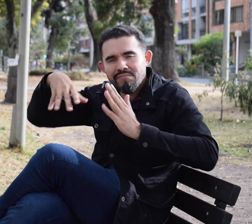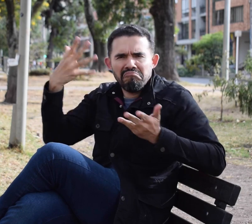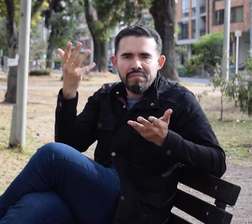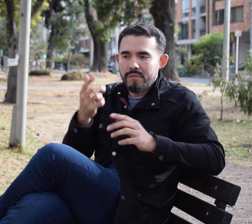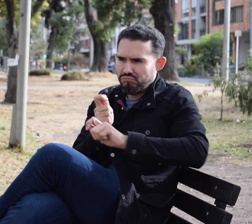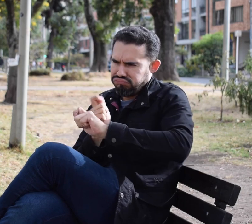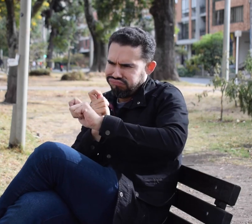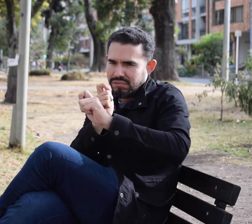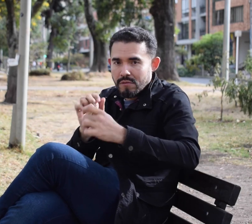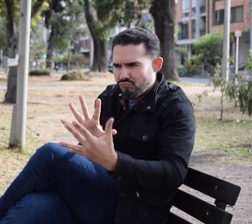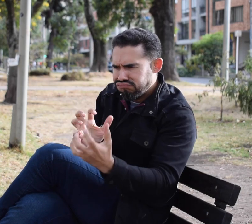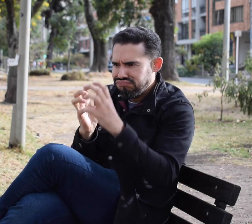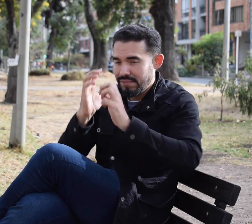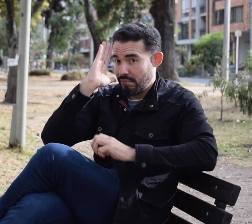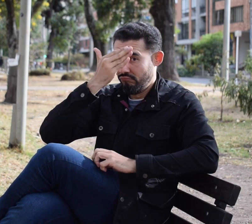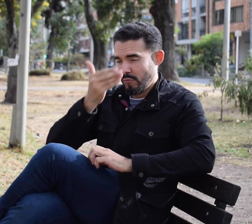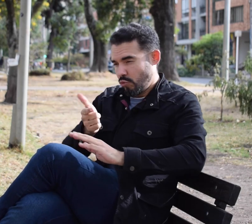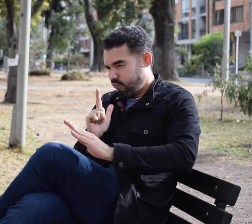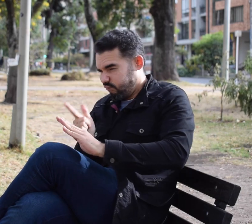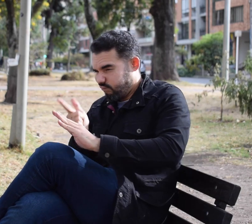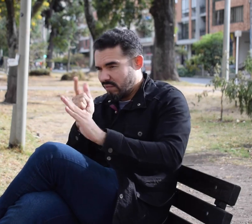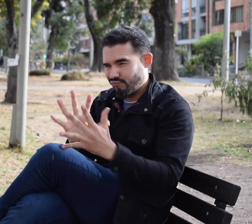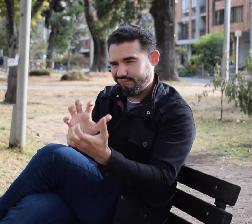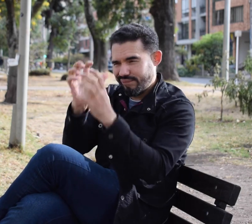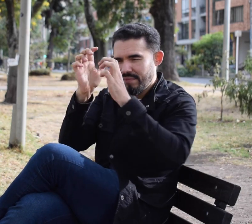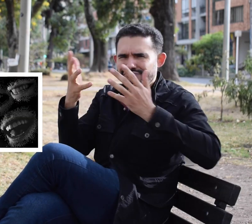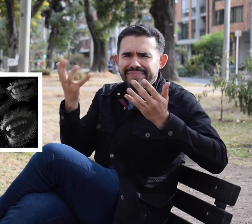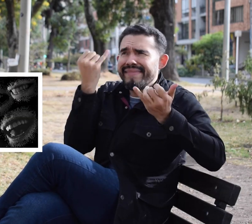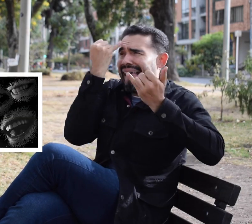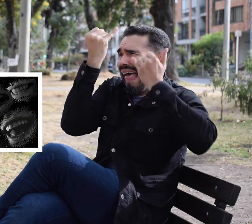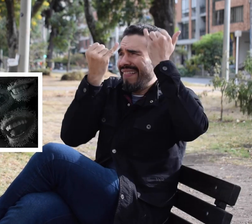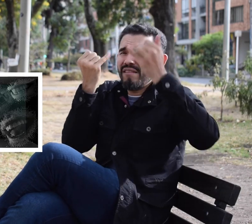escultura en metal a través de soldadura entre otras técnicas